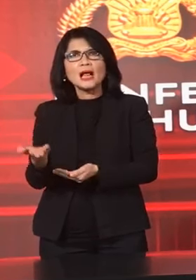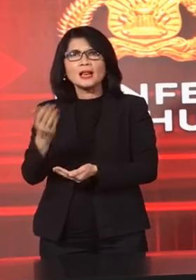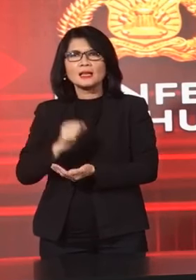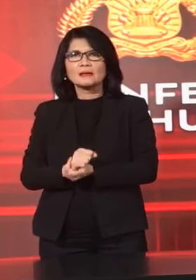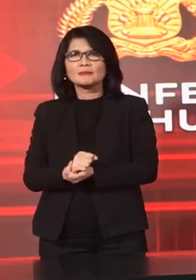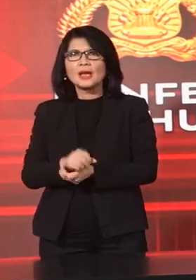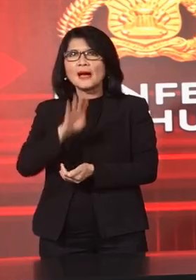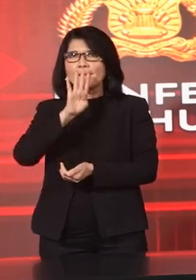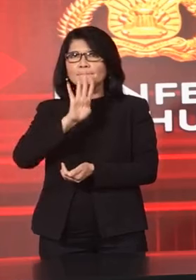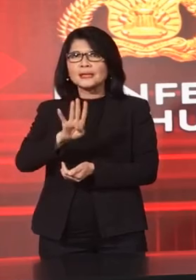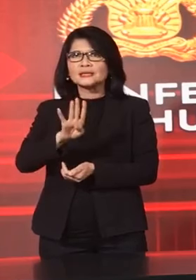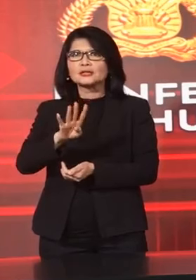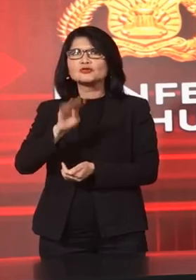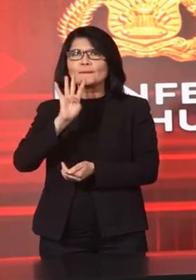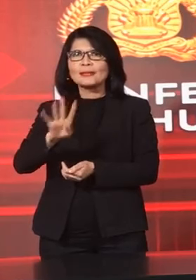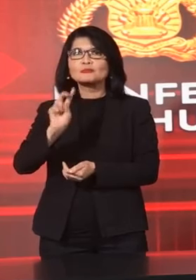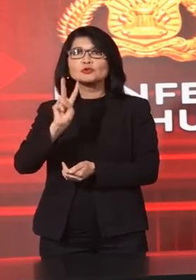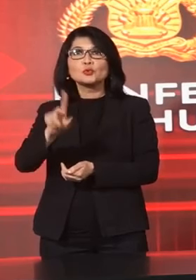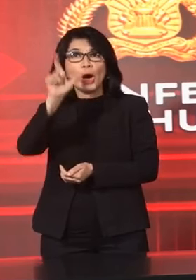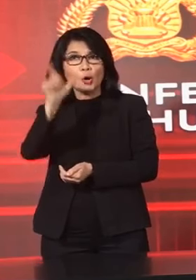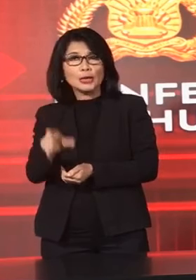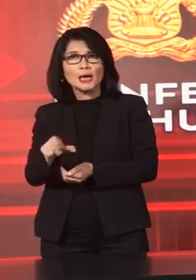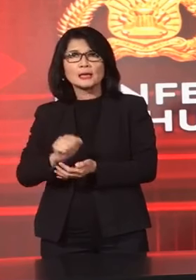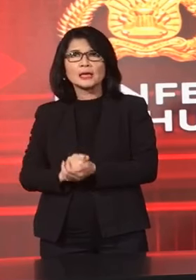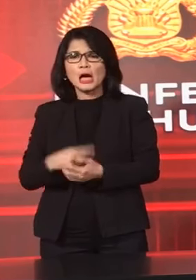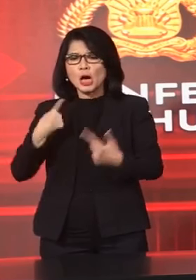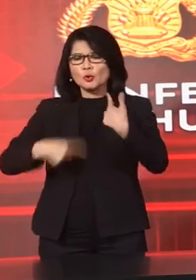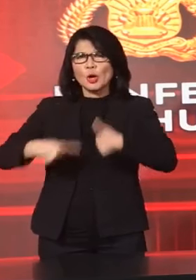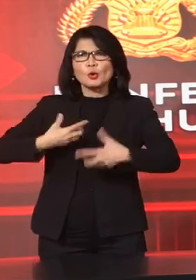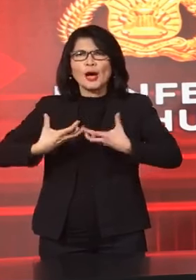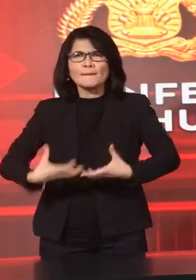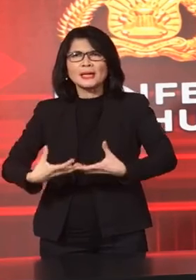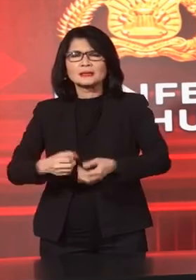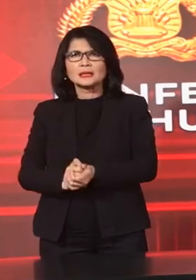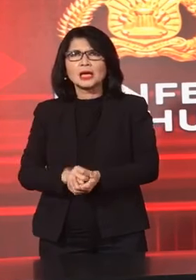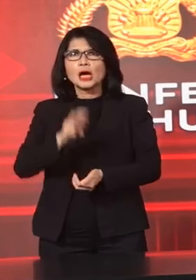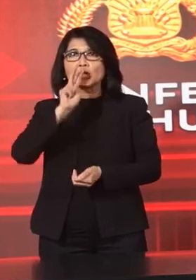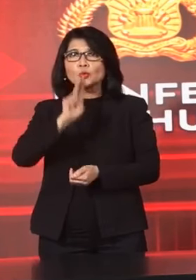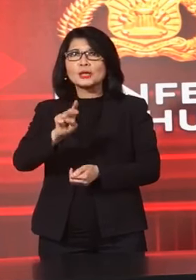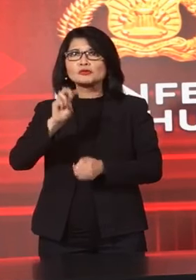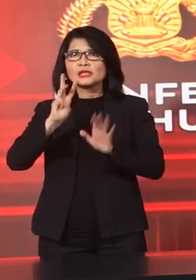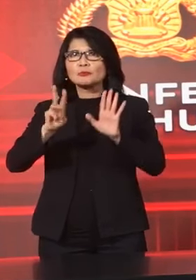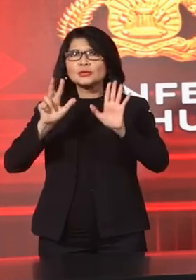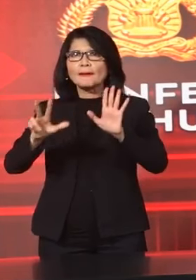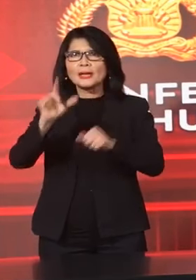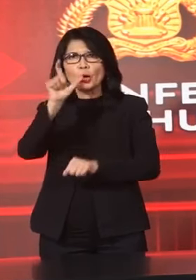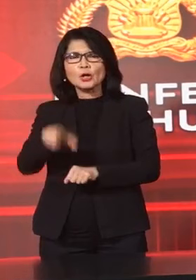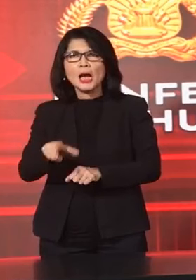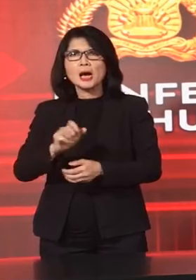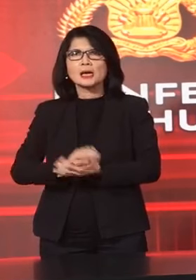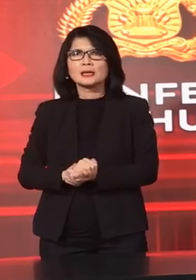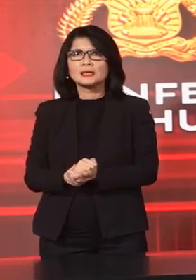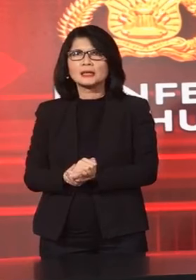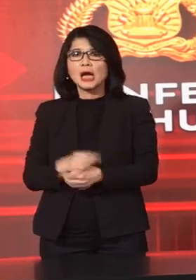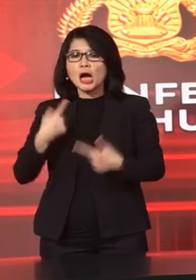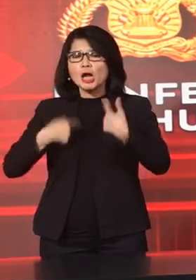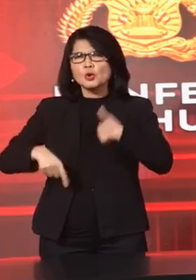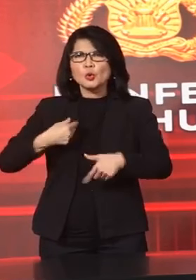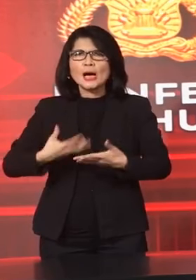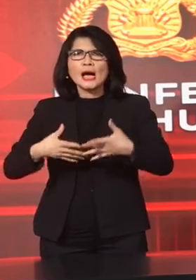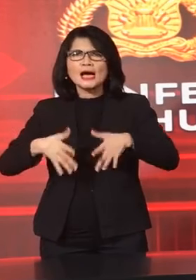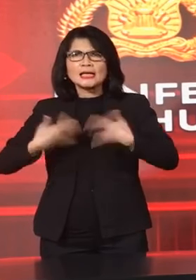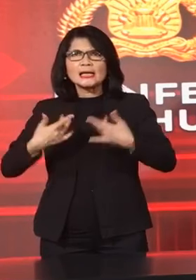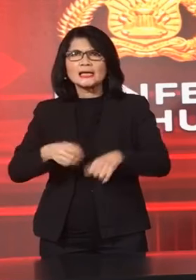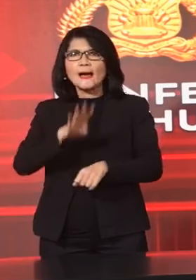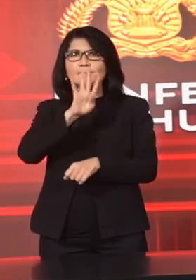442 Orang Luka Berat 238 Orang Luka Ringan